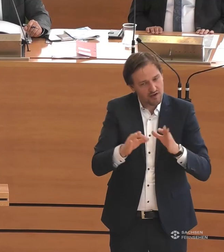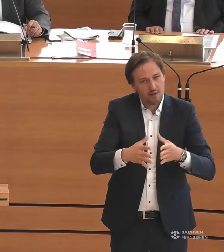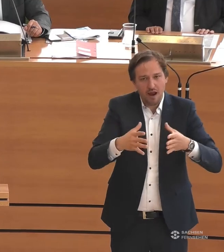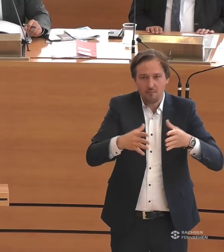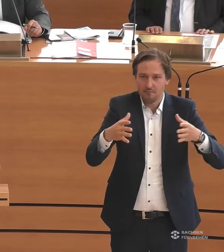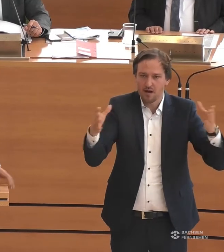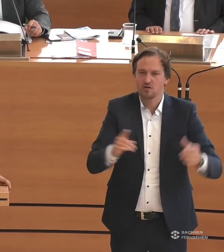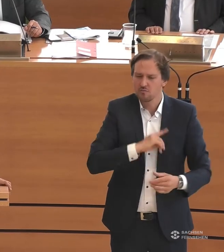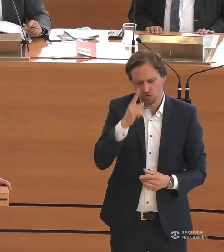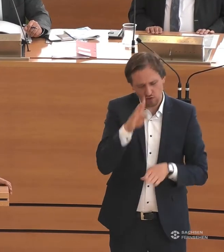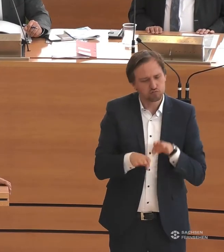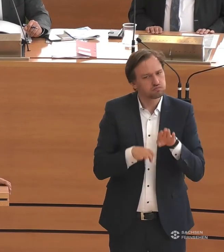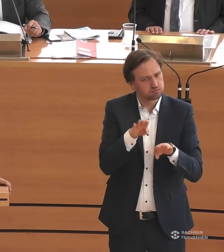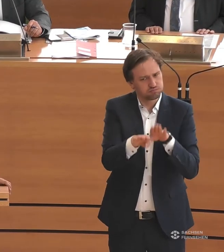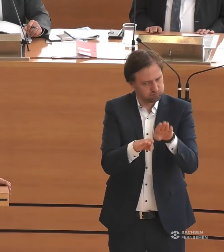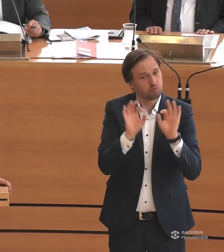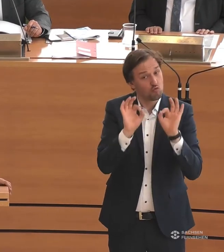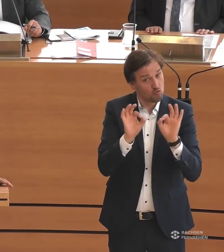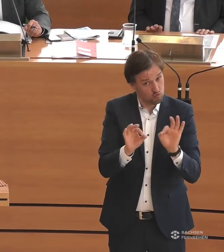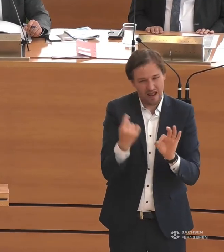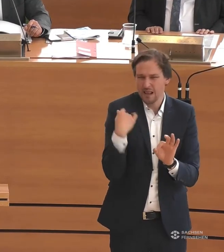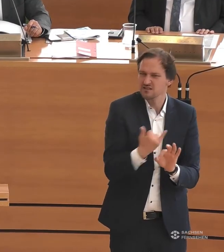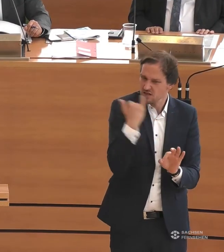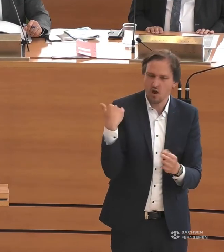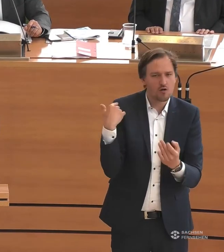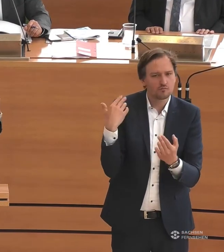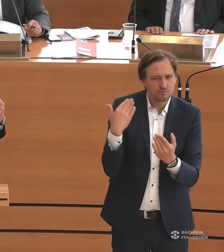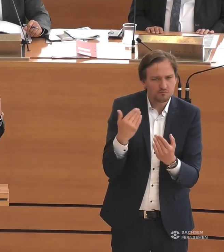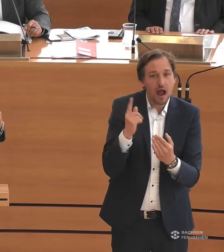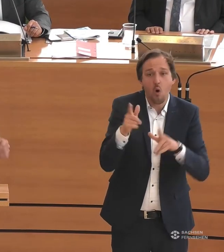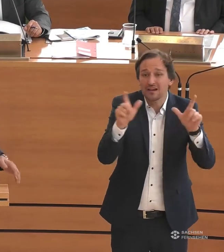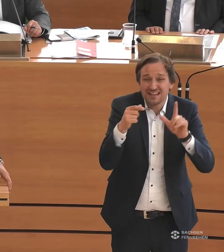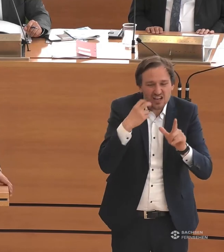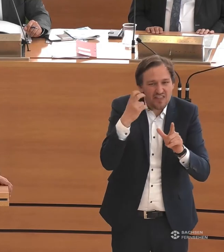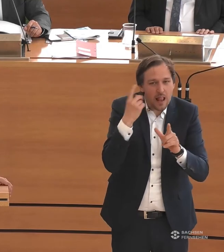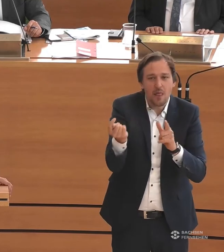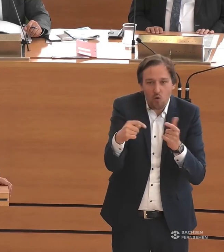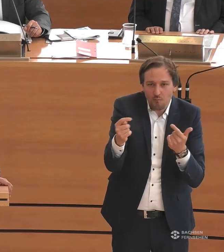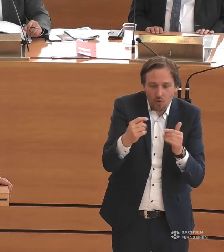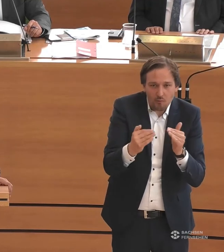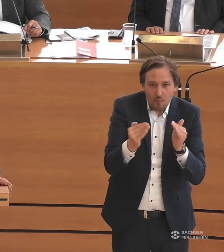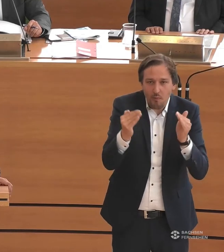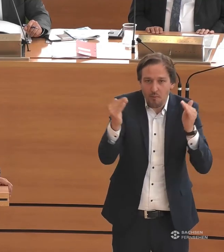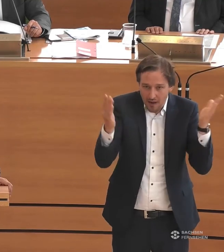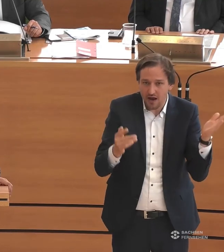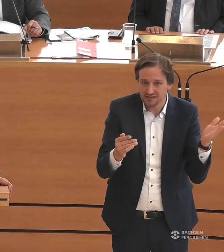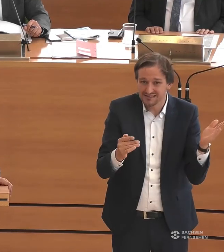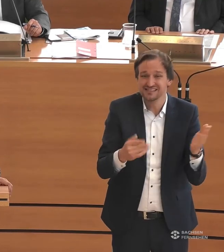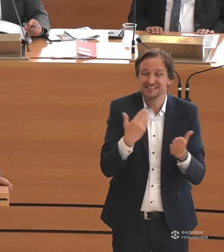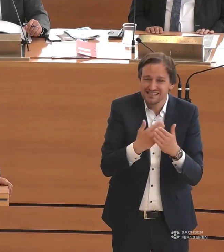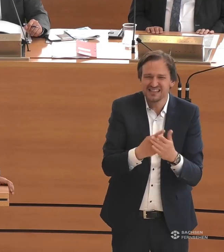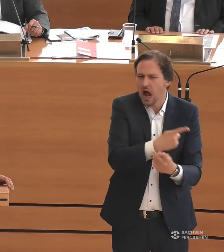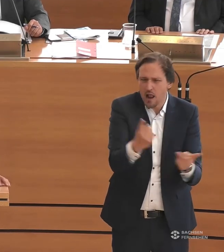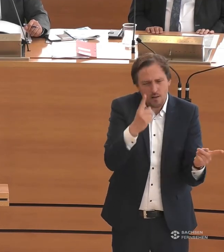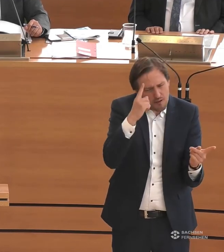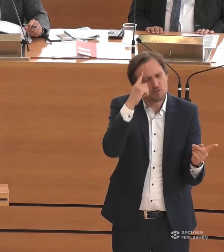einem guten Weg sind, dass sich in den letzten Jahren auch mit Blick auf eine älter werdende Gesellschaft immer mehr die Überzeugung durchsetzt, dass